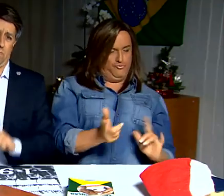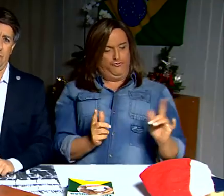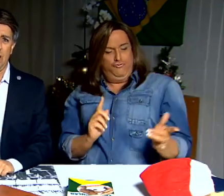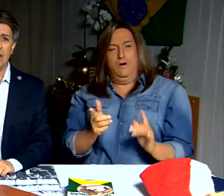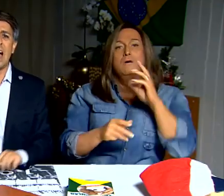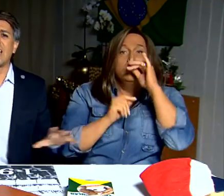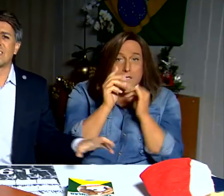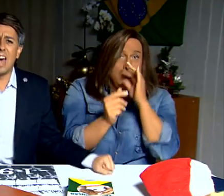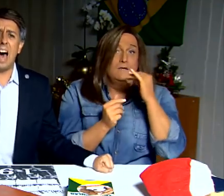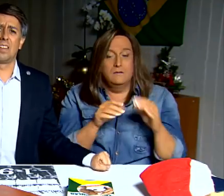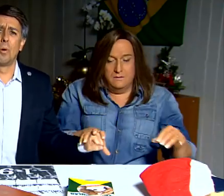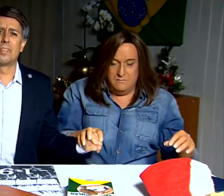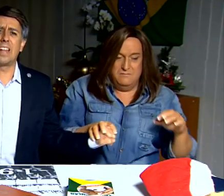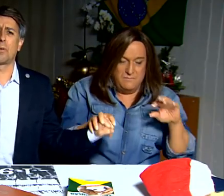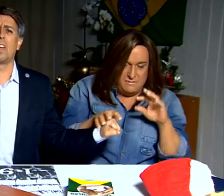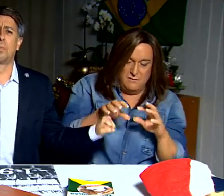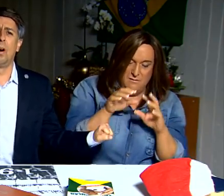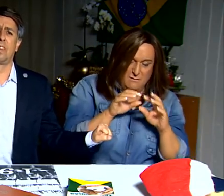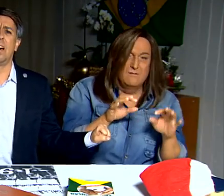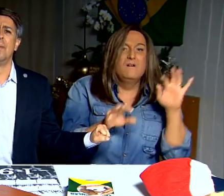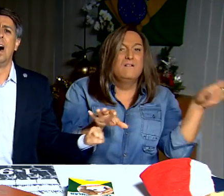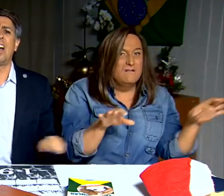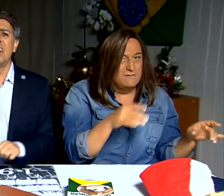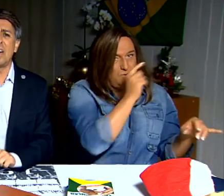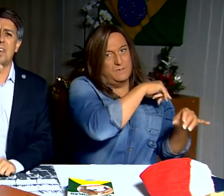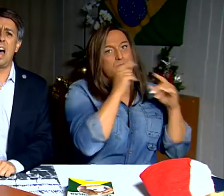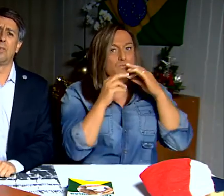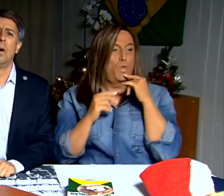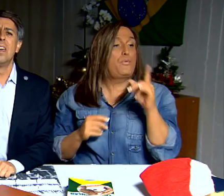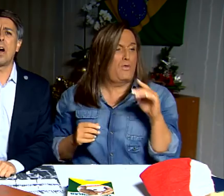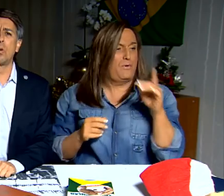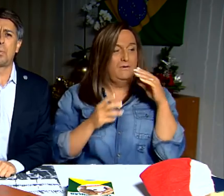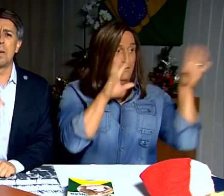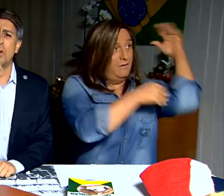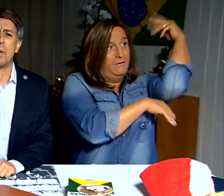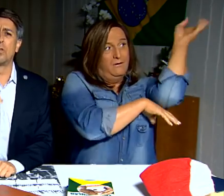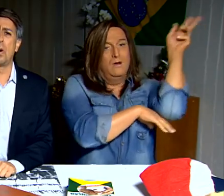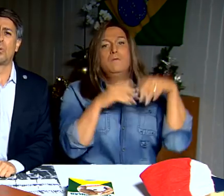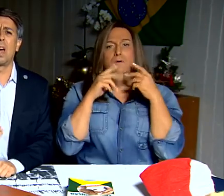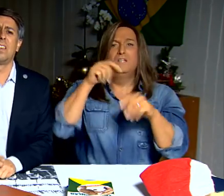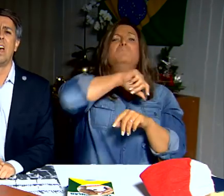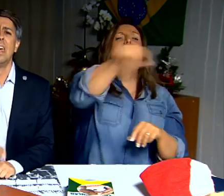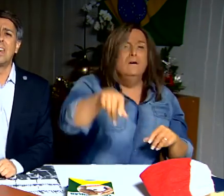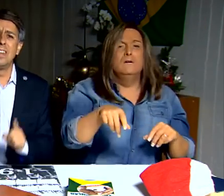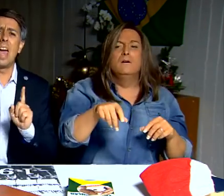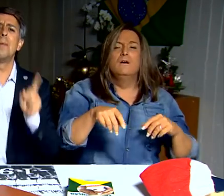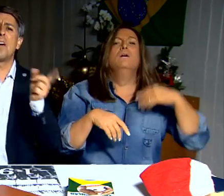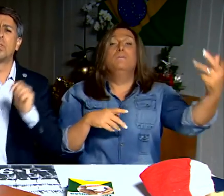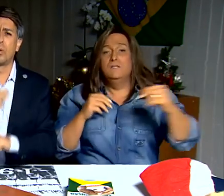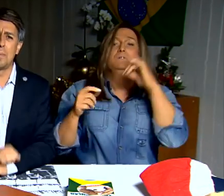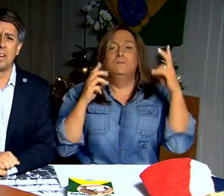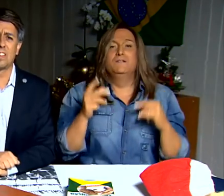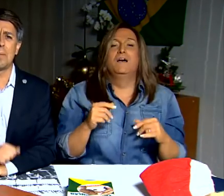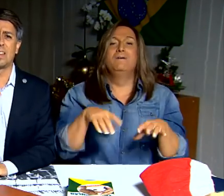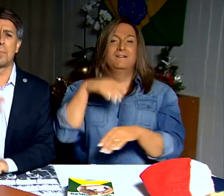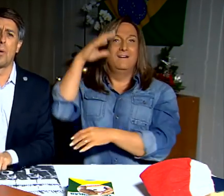mão e a rezar de mondada com a esposa, a xingar viado e a cuspir monumento português que nem minha